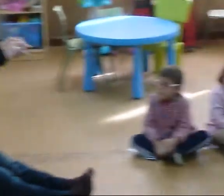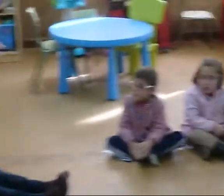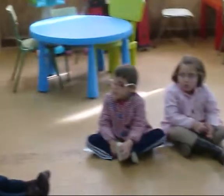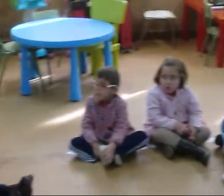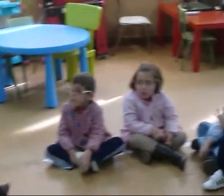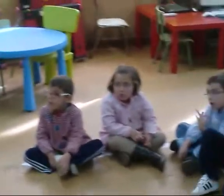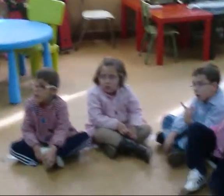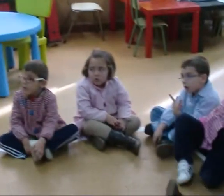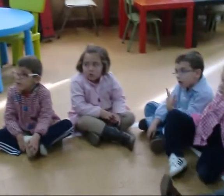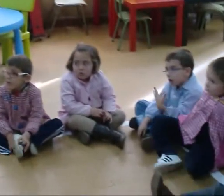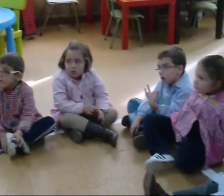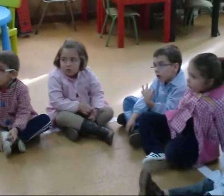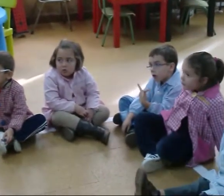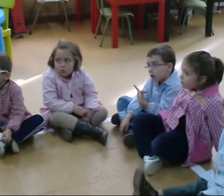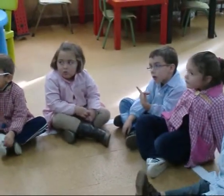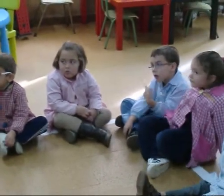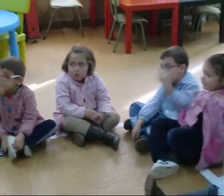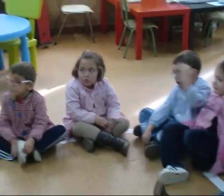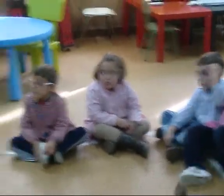así, vale? E Azafrán Azafrán